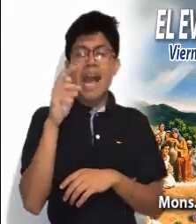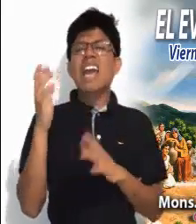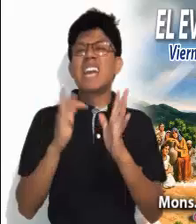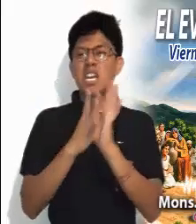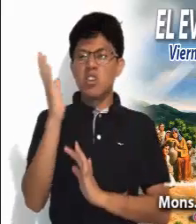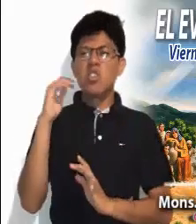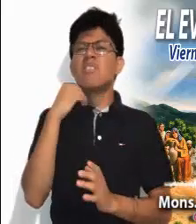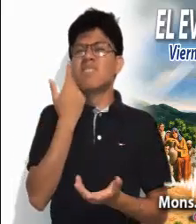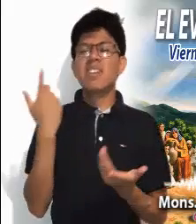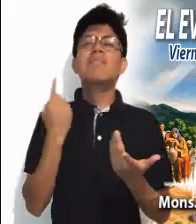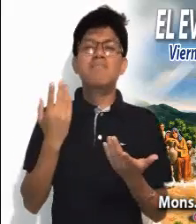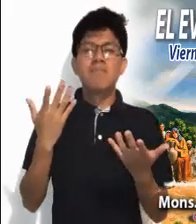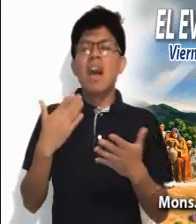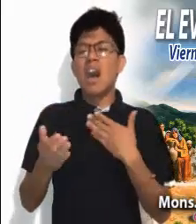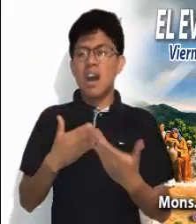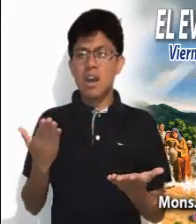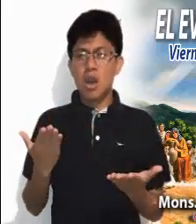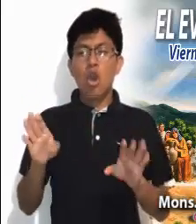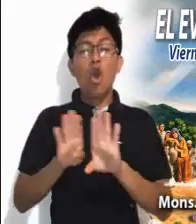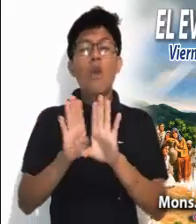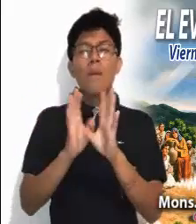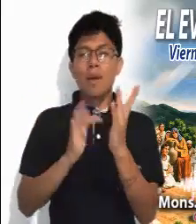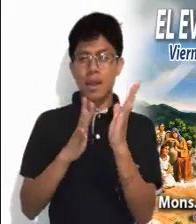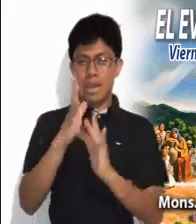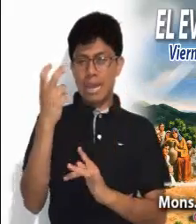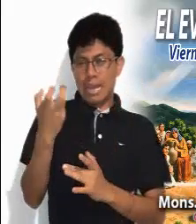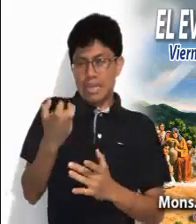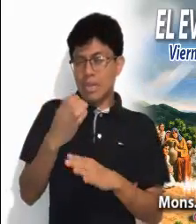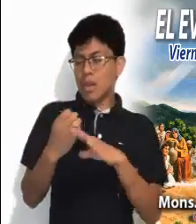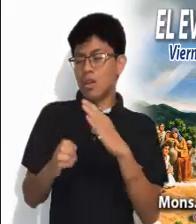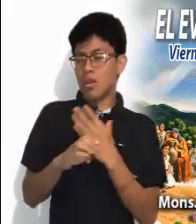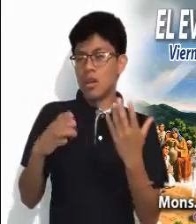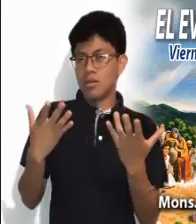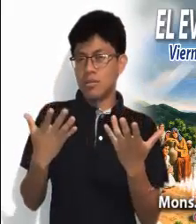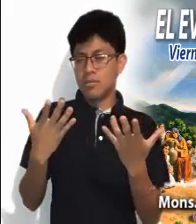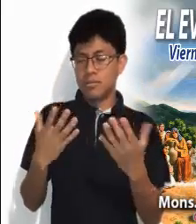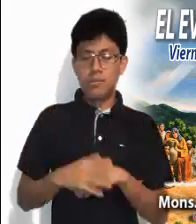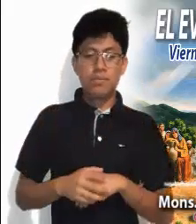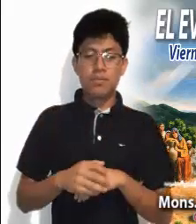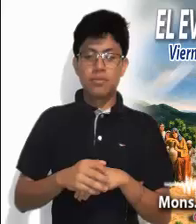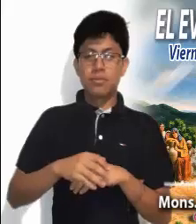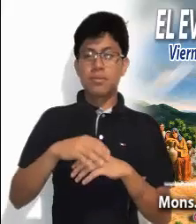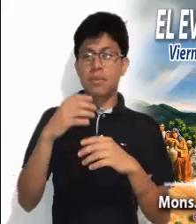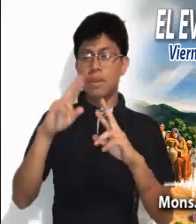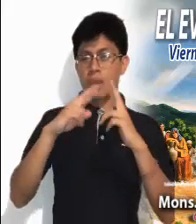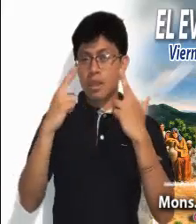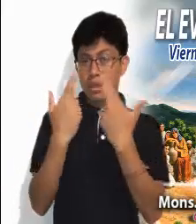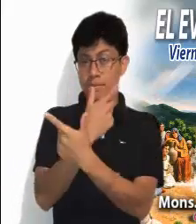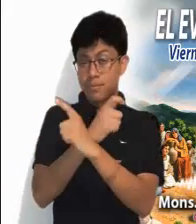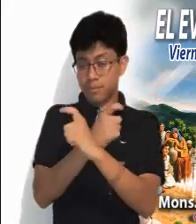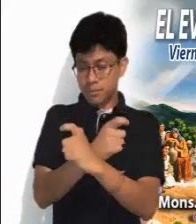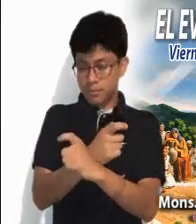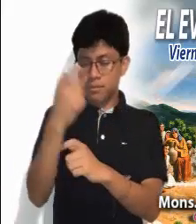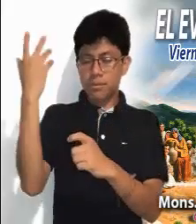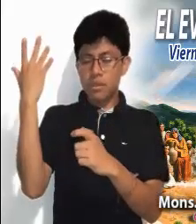quiere Jesús en este momento? ¿Cómo actuaría Jesús en esta situación? En situación, el Concilio Vaticano II